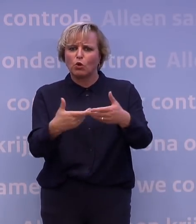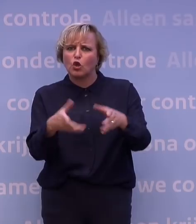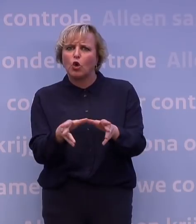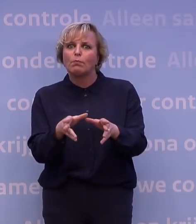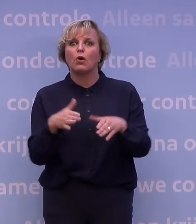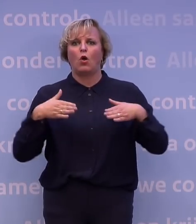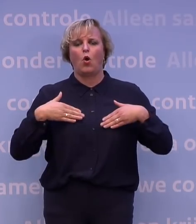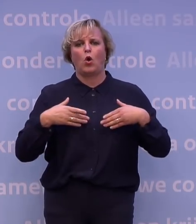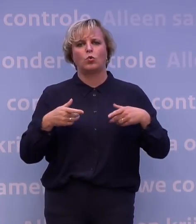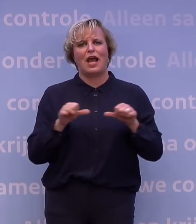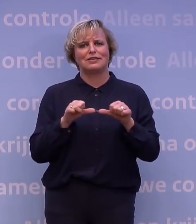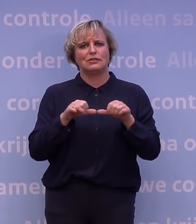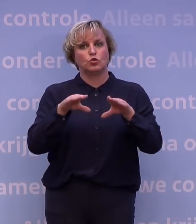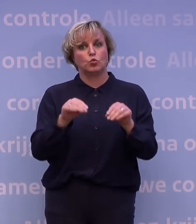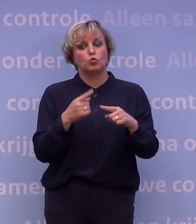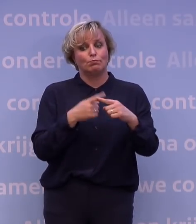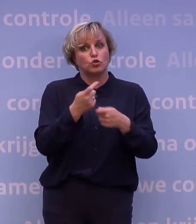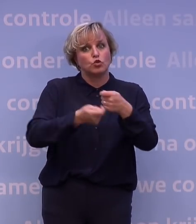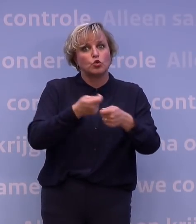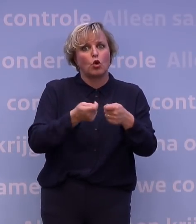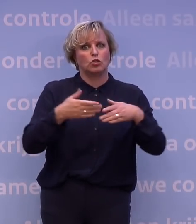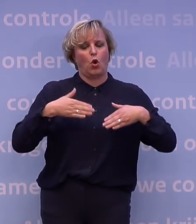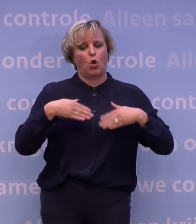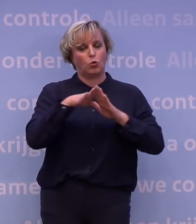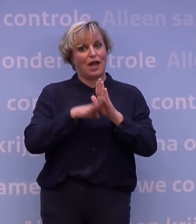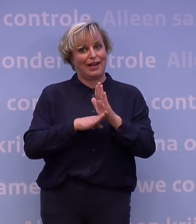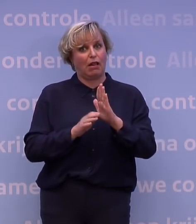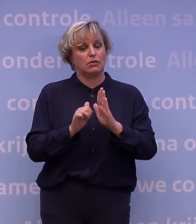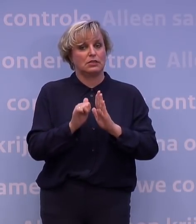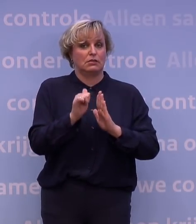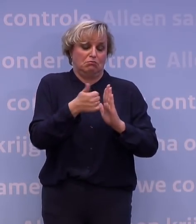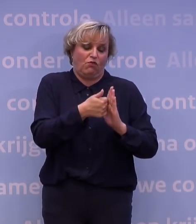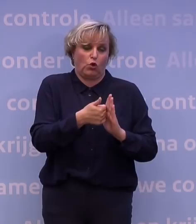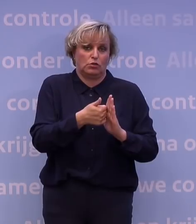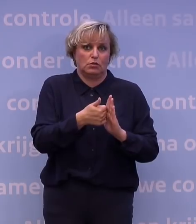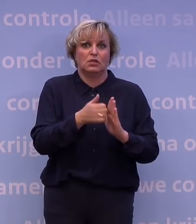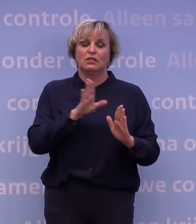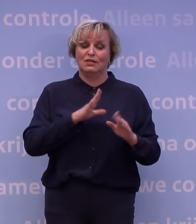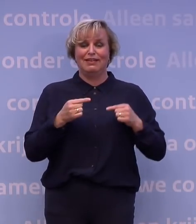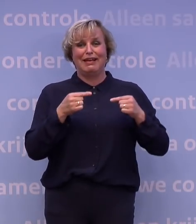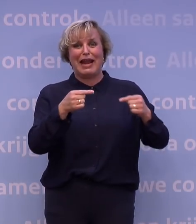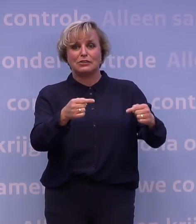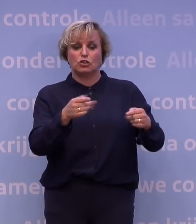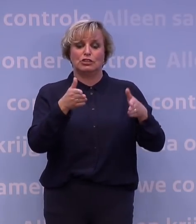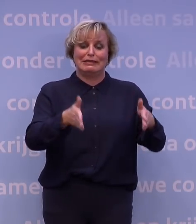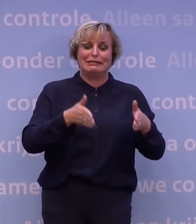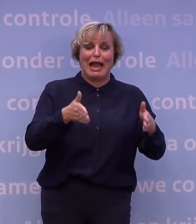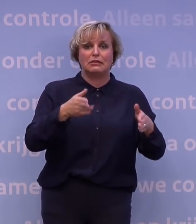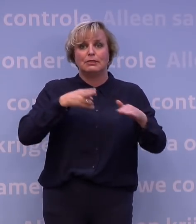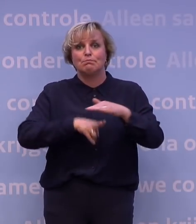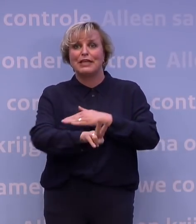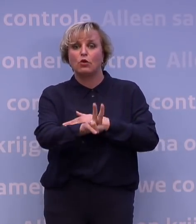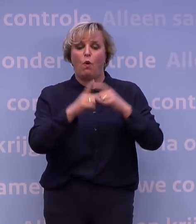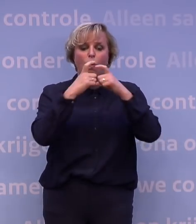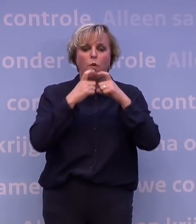zorgen dat de mensen de regels naleven. Maar ook gewoon reizigen in de bus of in de trein die een mondkapje dragen en niet op een kluitje gaan